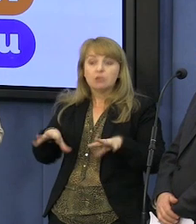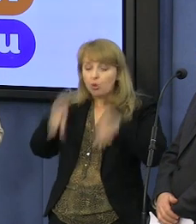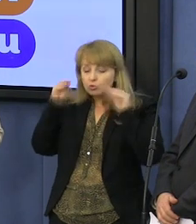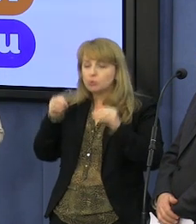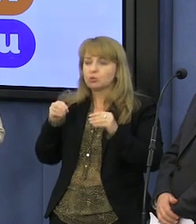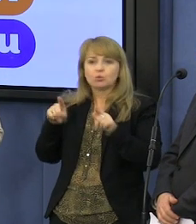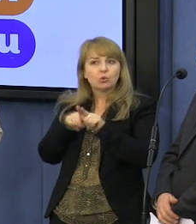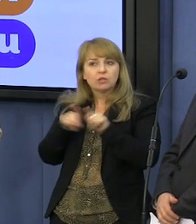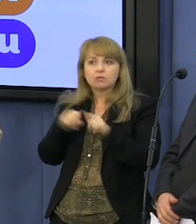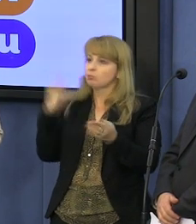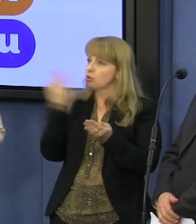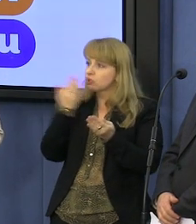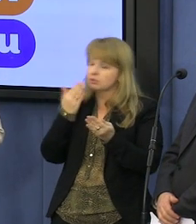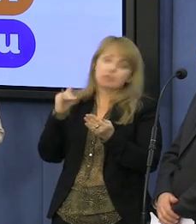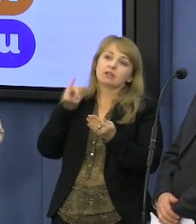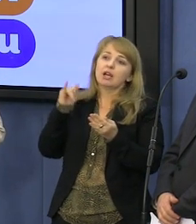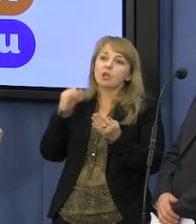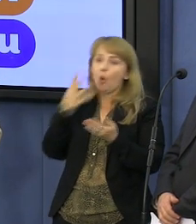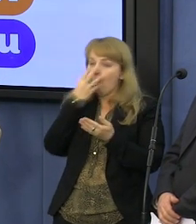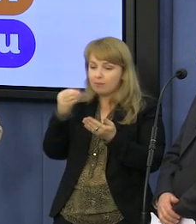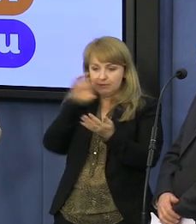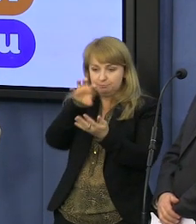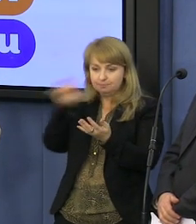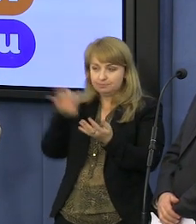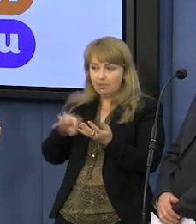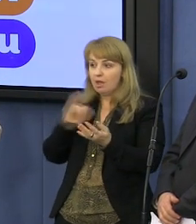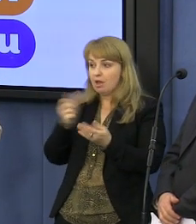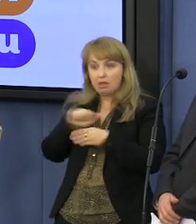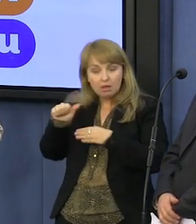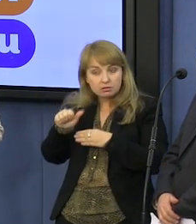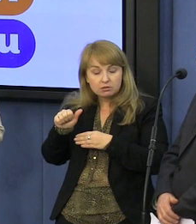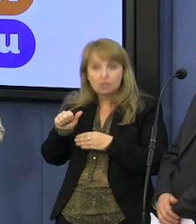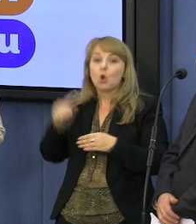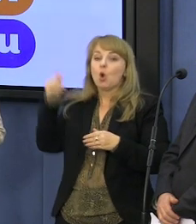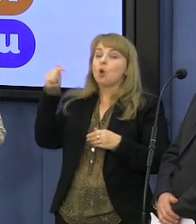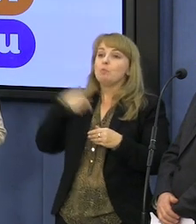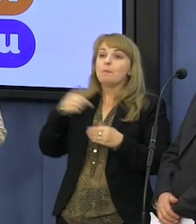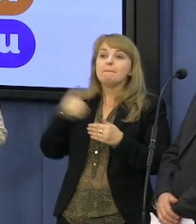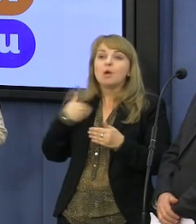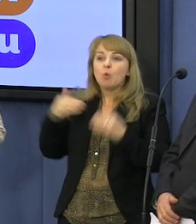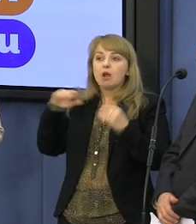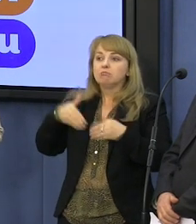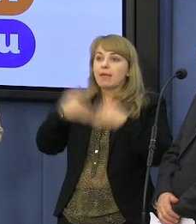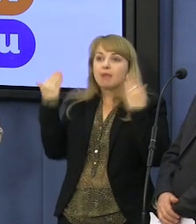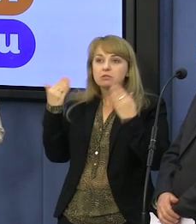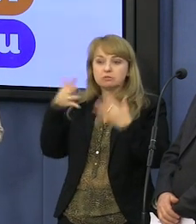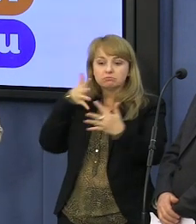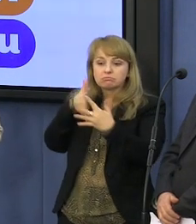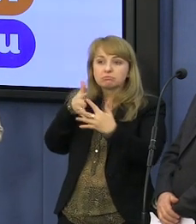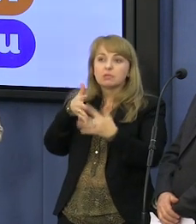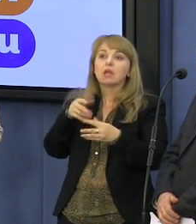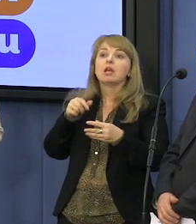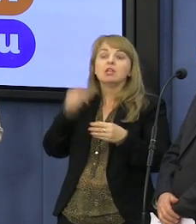i zarówno w czytankach i w obrazkach, które się w tym podręczniku pojawią, było jasno powiedziane,